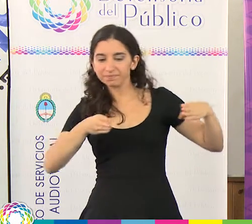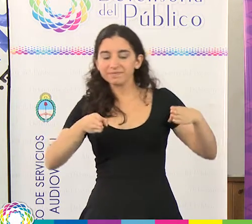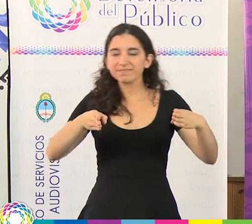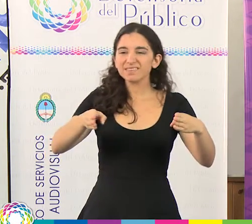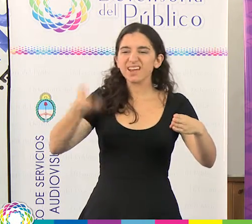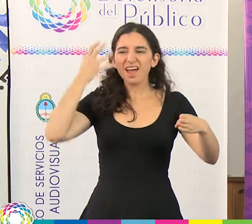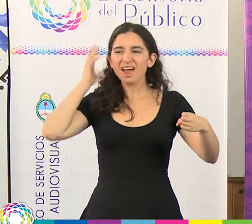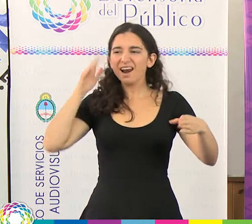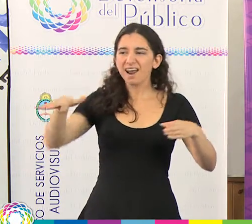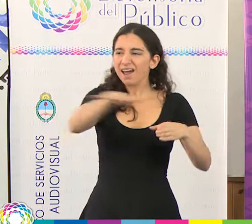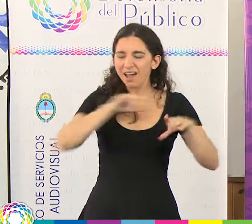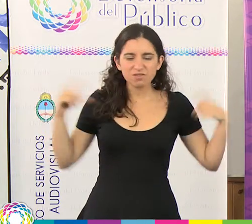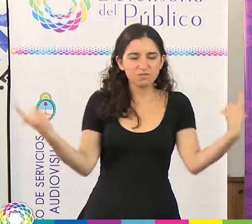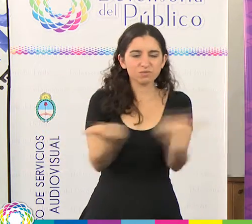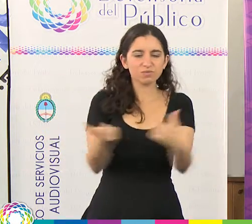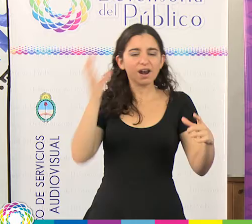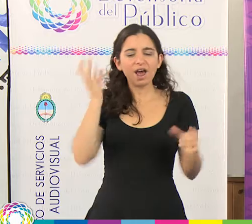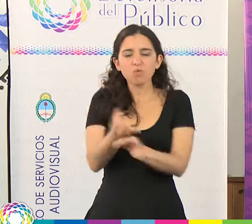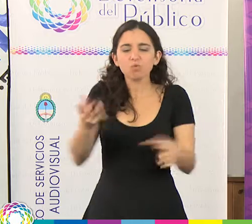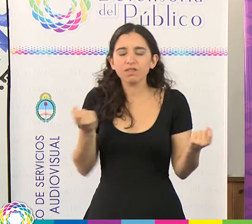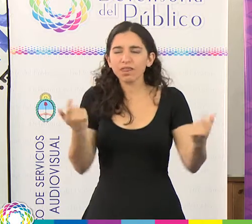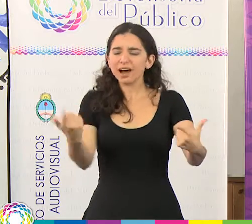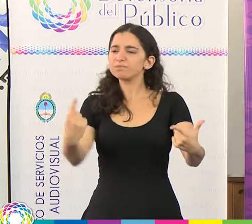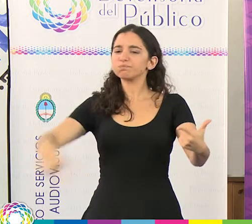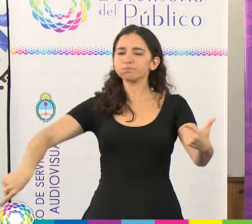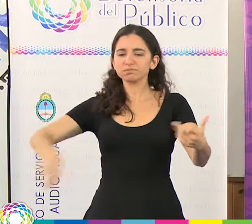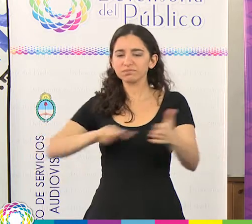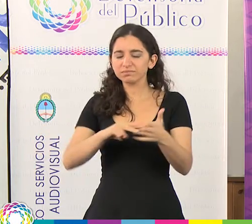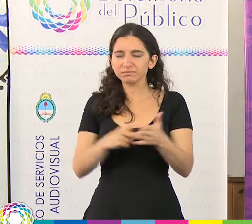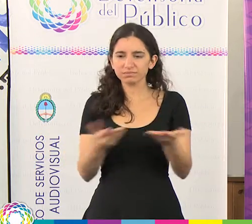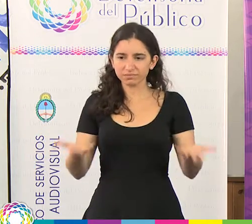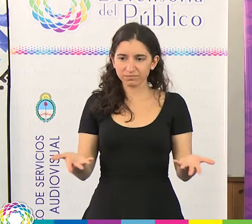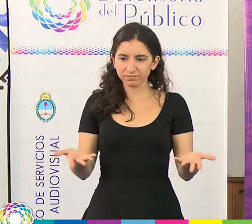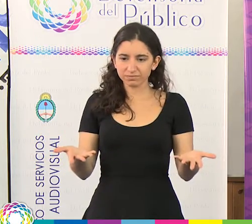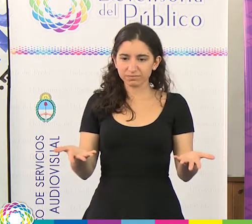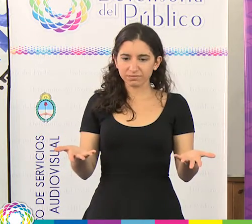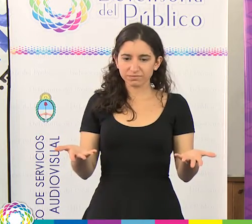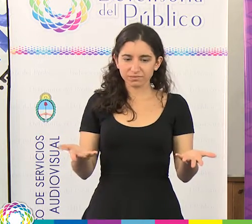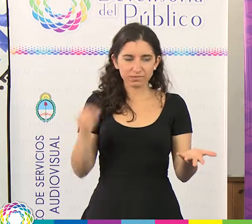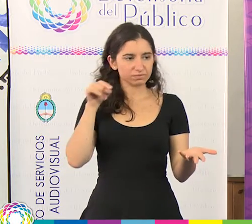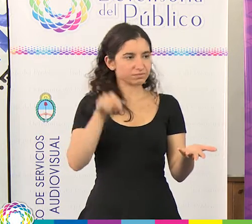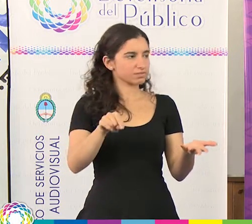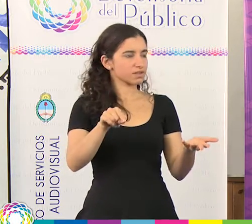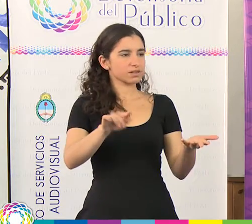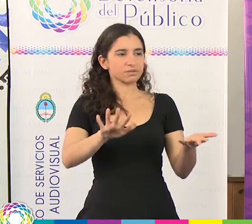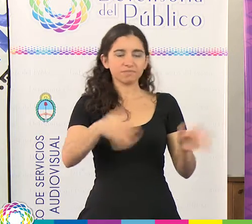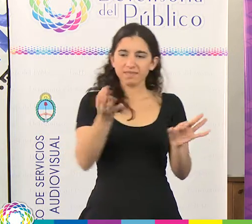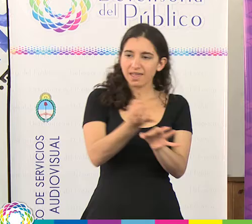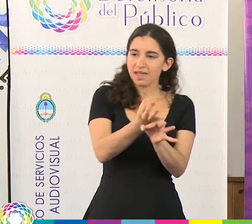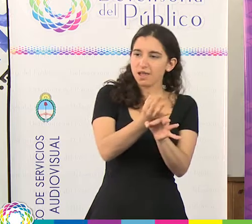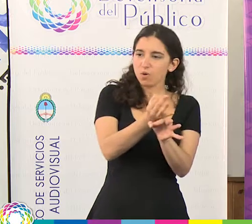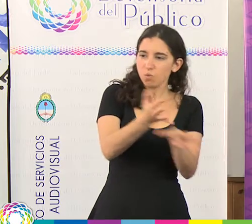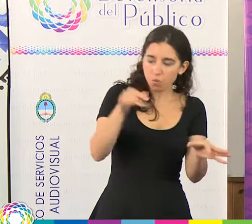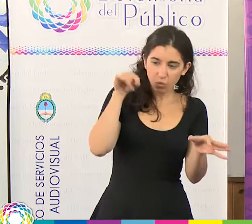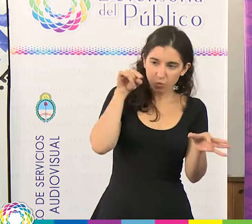significa una radio socioeducativa y cultural y cuál es nuestro aporte desde la educación y desde la